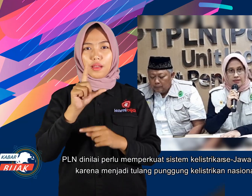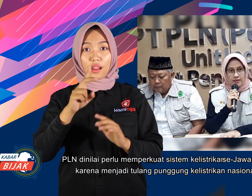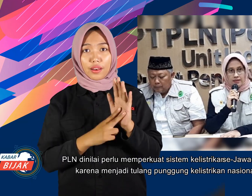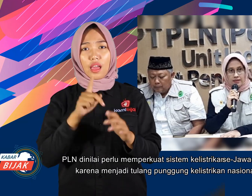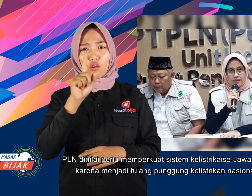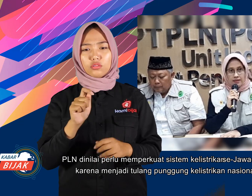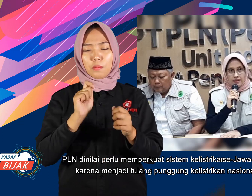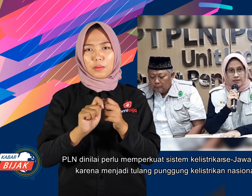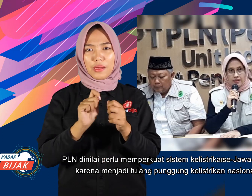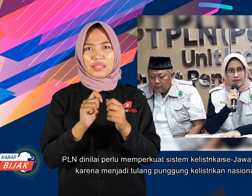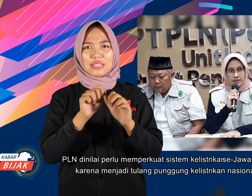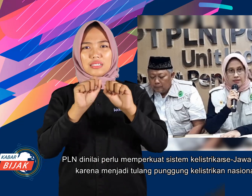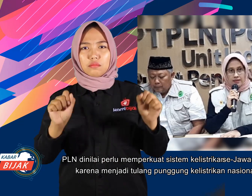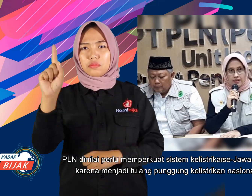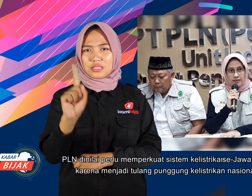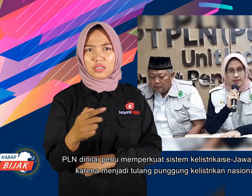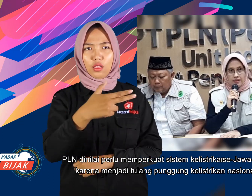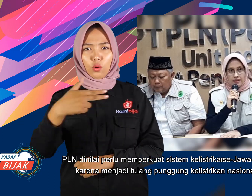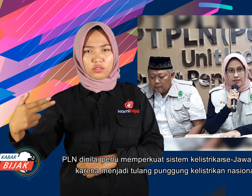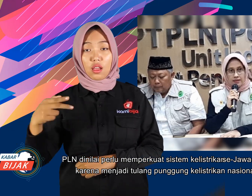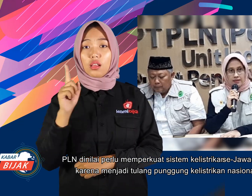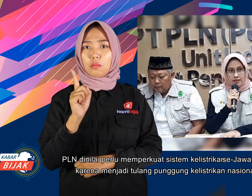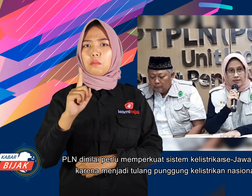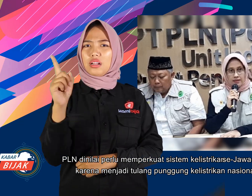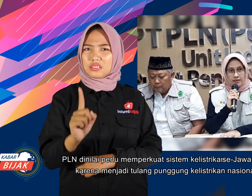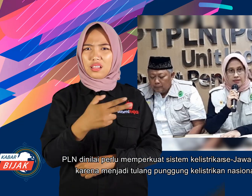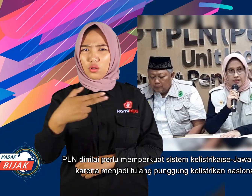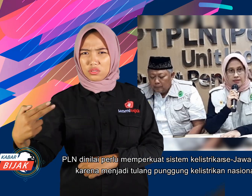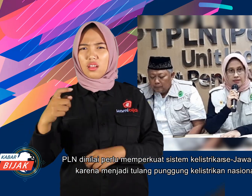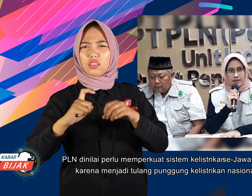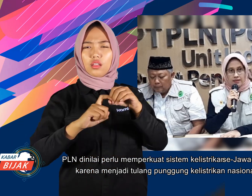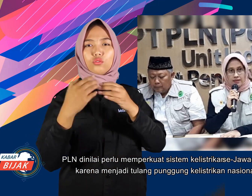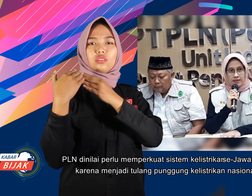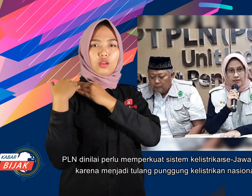PLN dinilai perlu memperkuat sistem kelistrikase Jawa-Bali karena menjadi tulang punggung kelistrikan nasional.